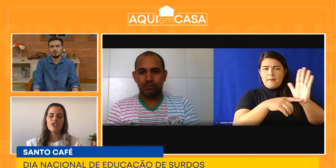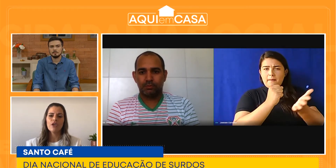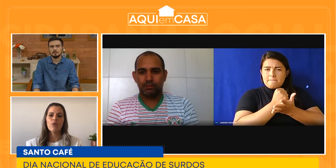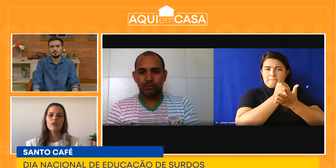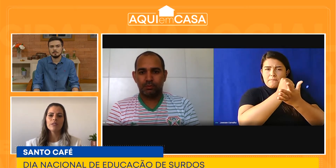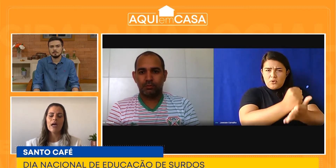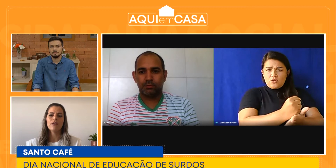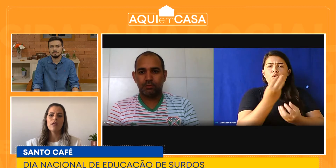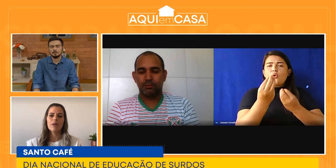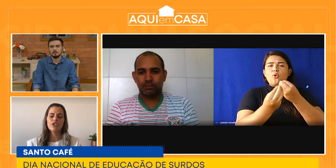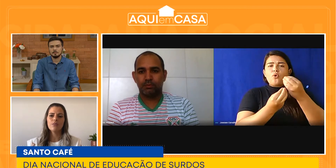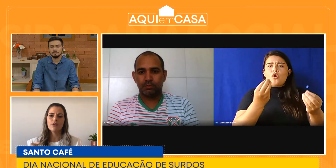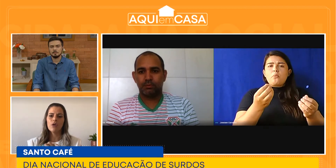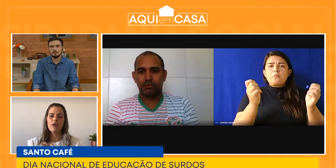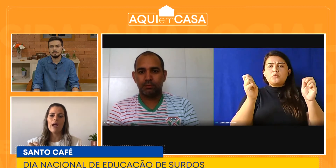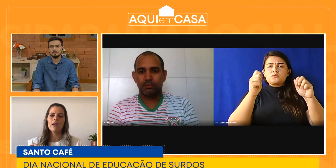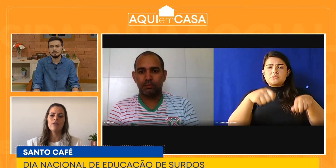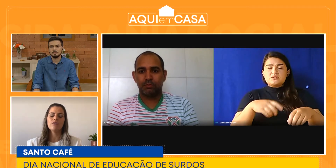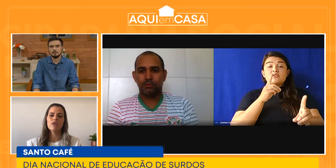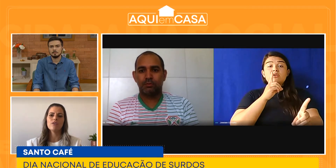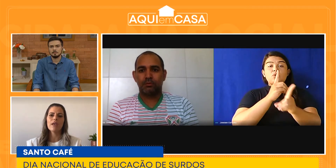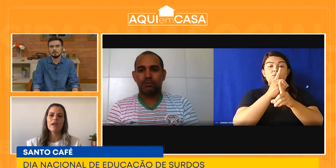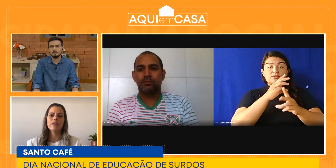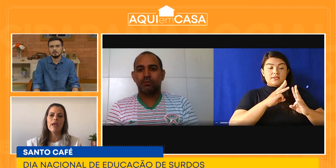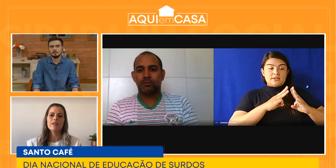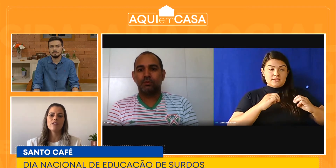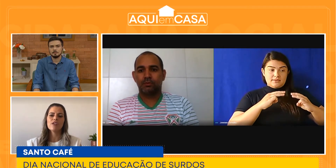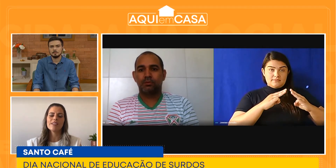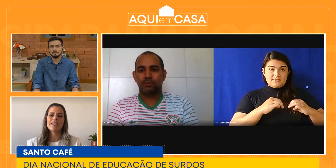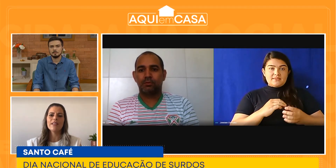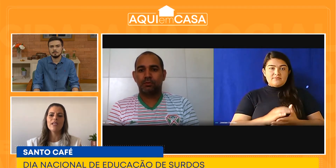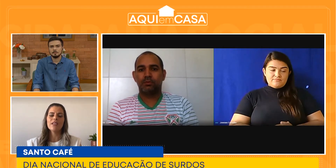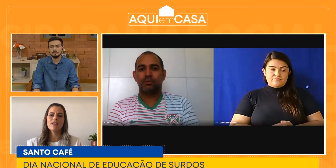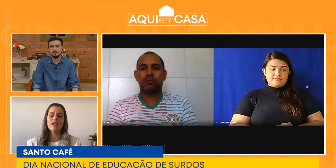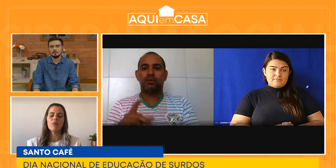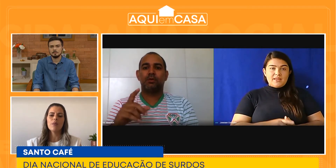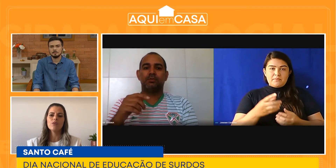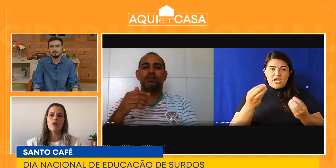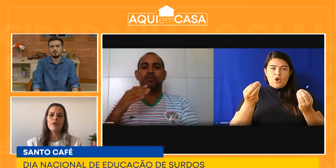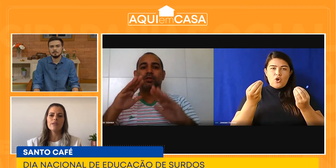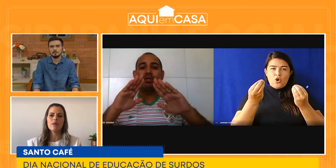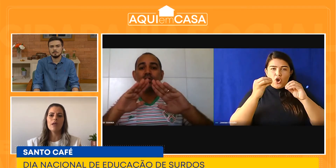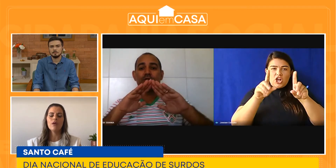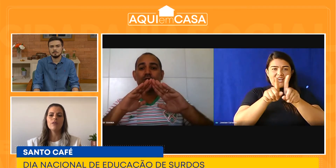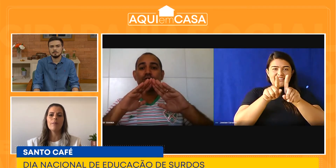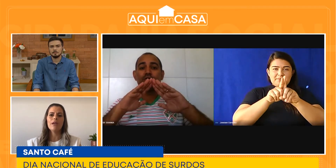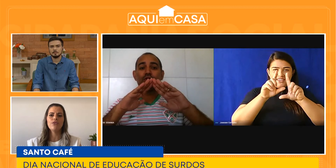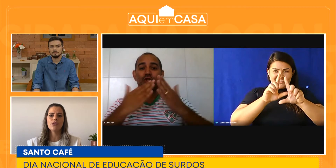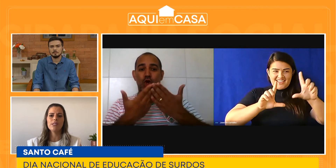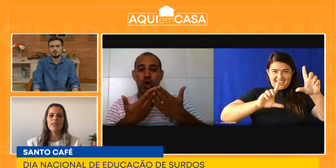um contato, até para a gente colocar aqui nos nossos caracteres, nas nossas letrinhas aqui, para o pessoal conhecer melhor o trabalho de vocês.